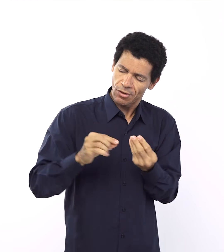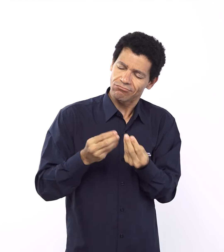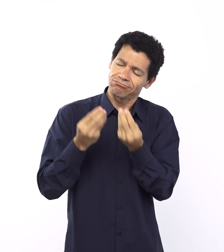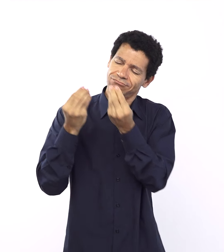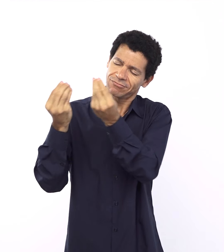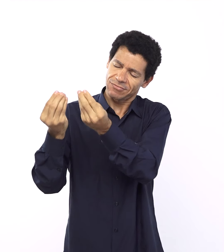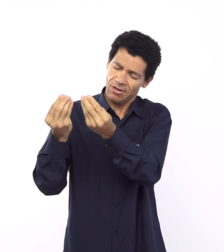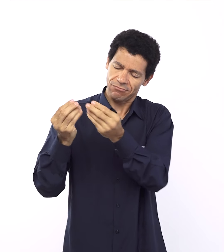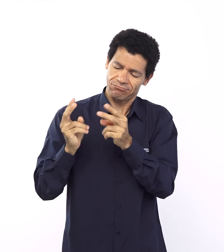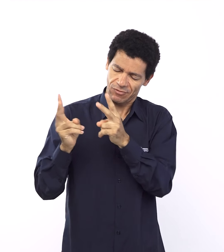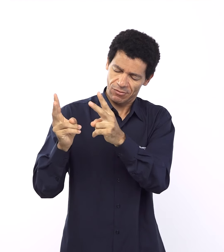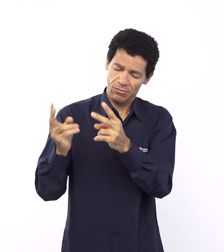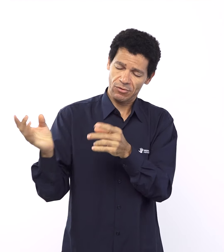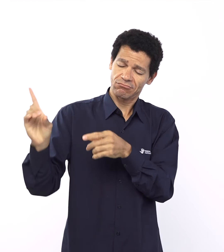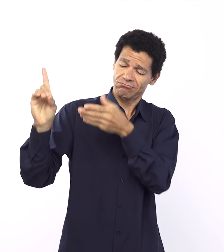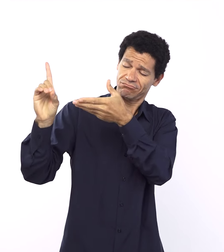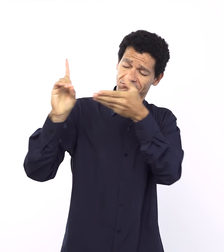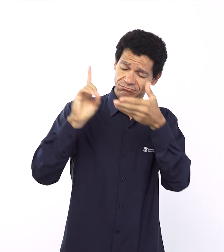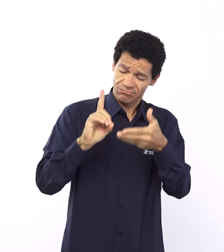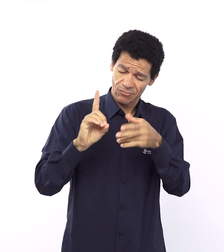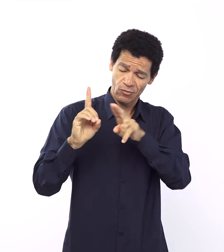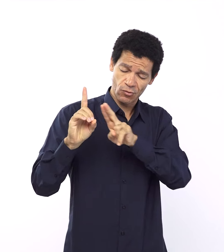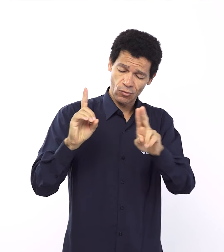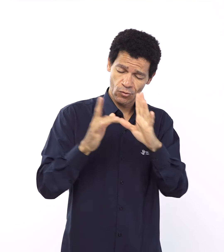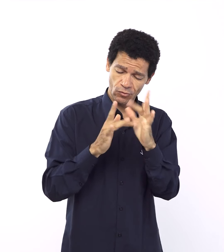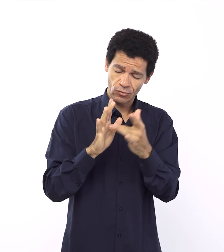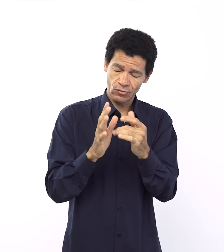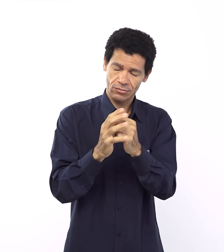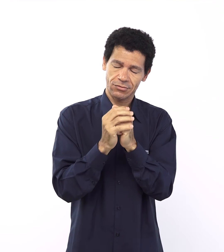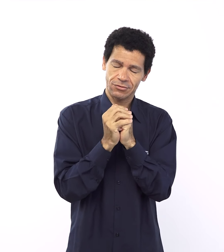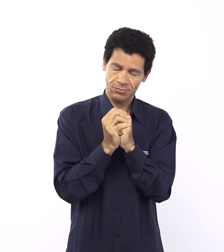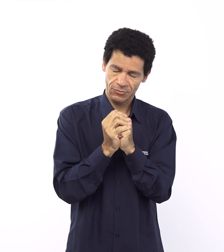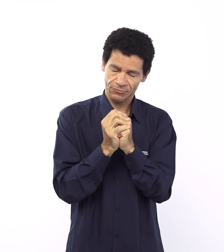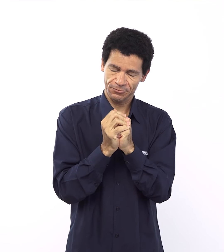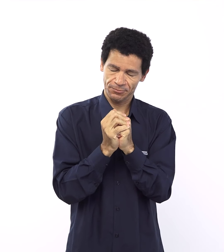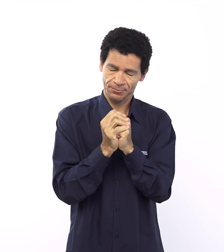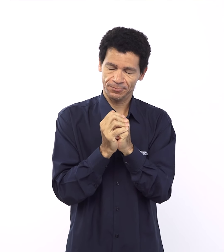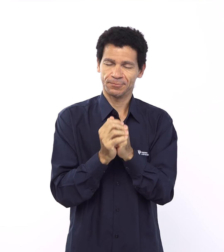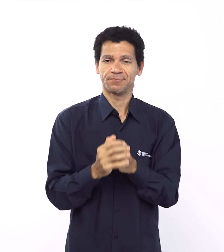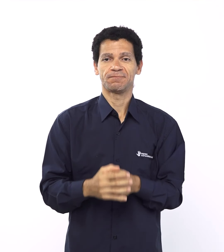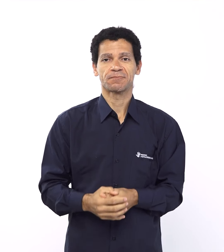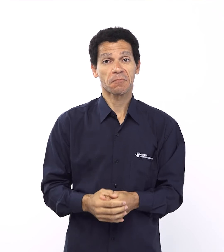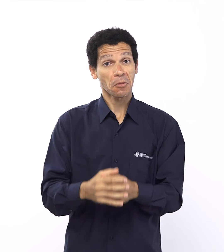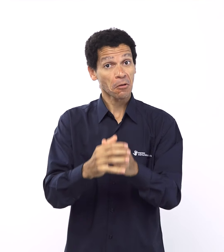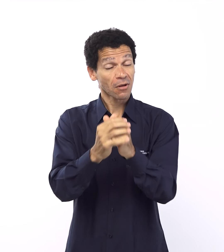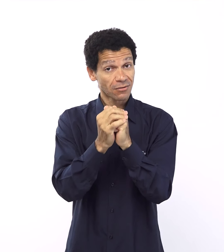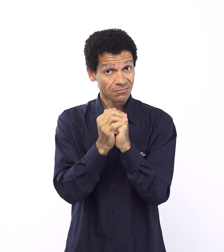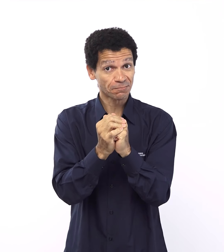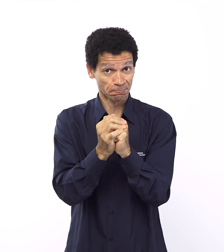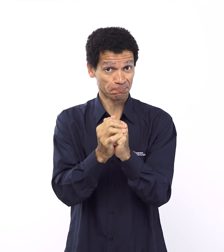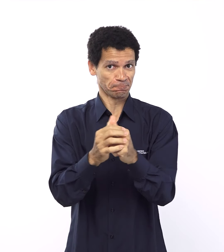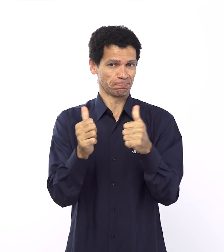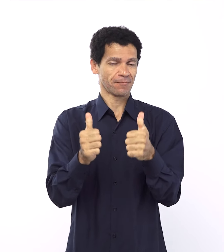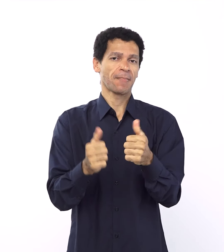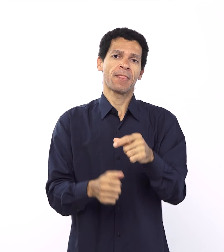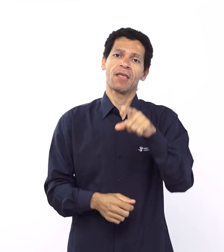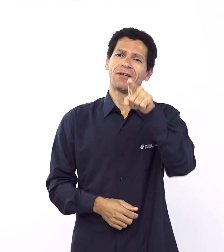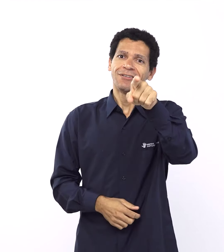momentos, é isso que a gente pede. Em nome de Jesus, amém. Amém. Bom, você já sabe, a gente está estudando a